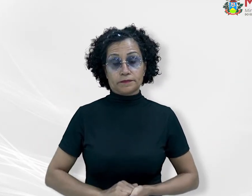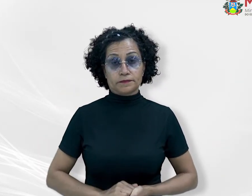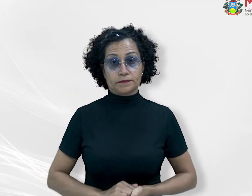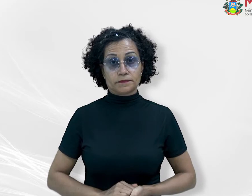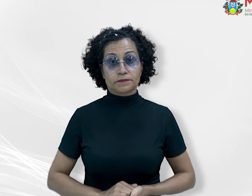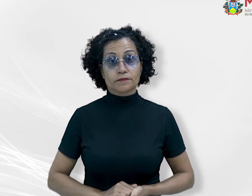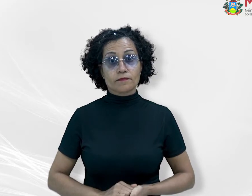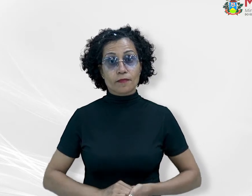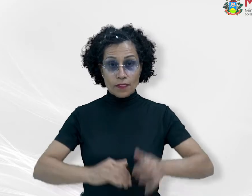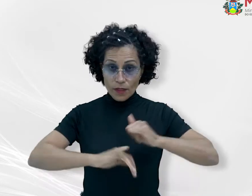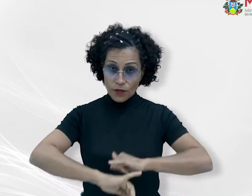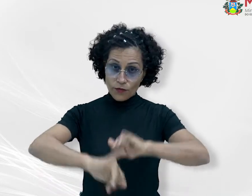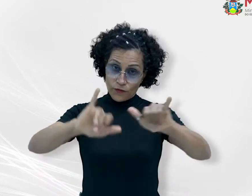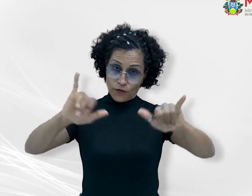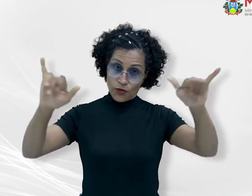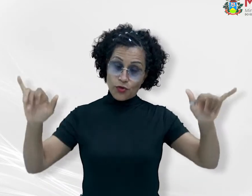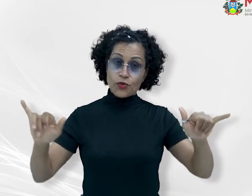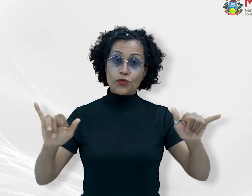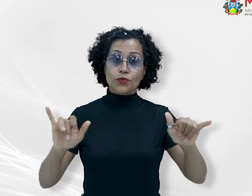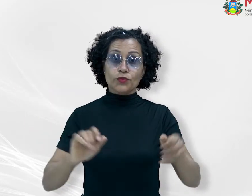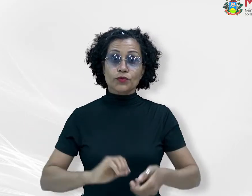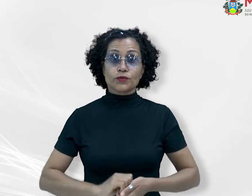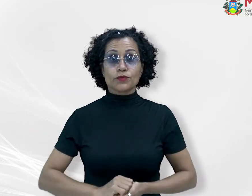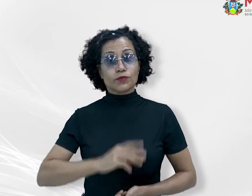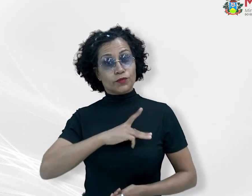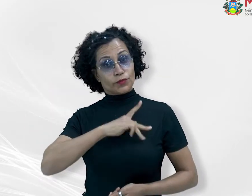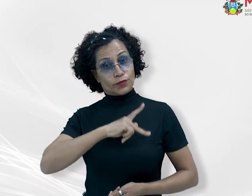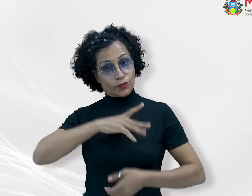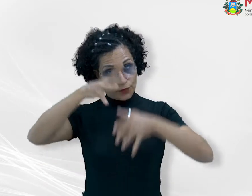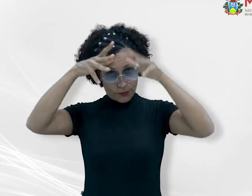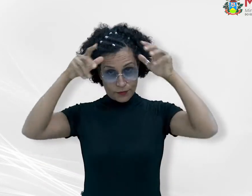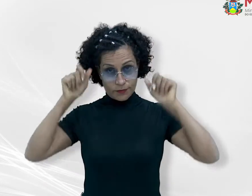Esse foi um conteúdo do Ministério Público do Estado de Mato Grosso.